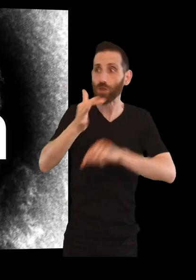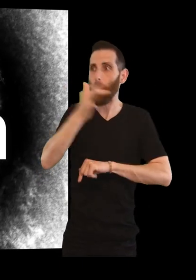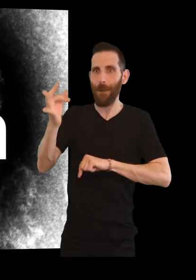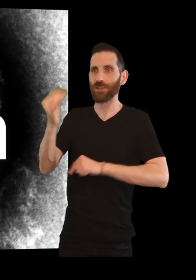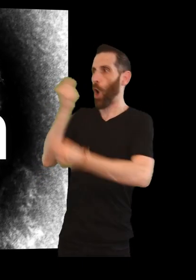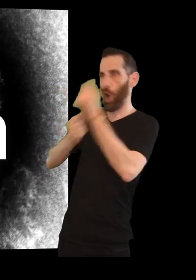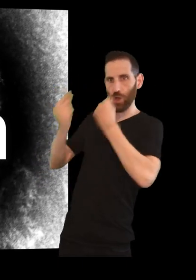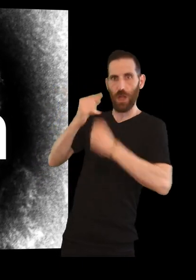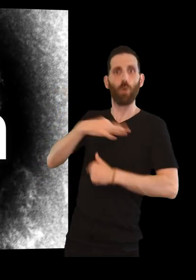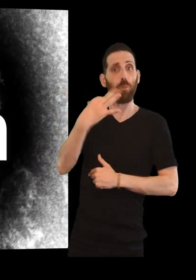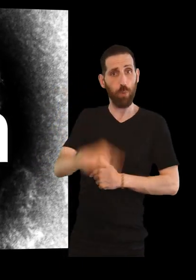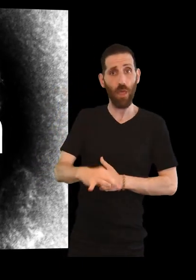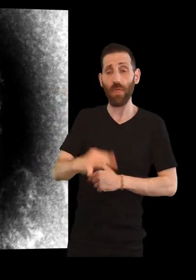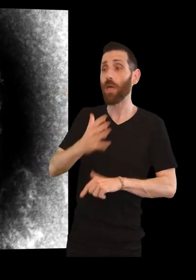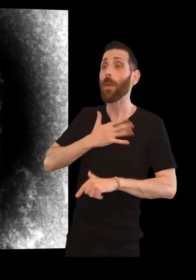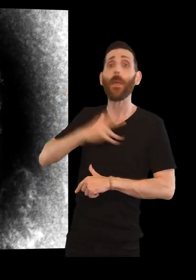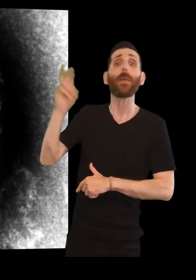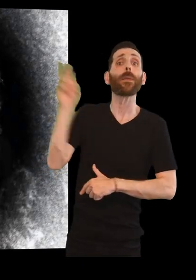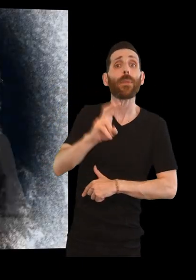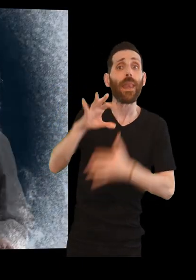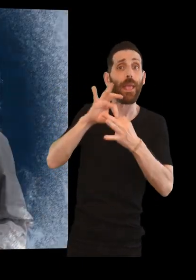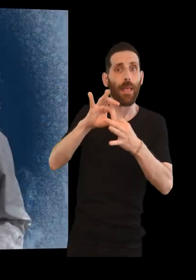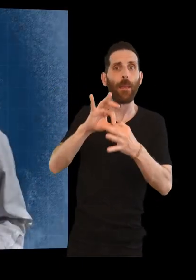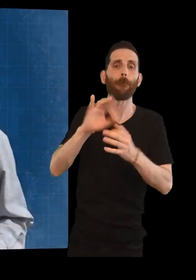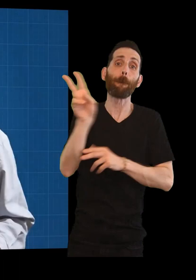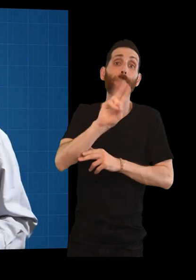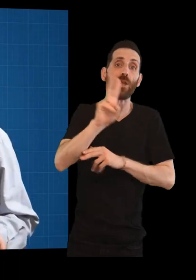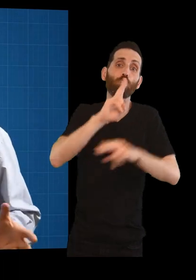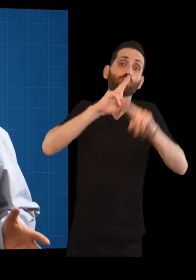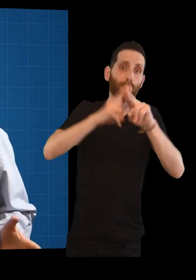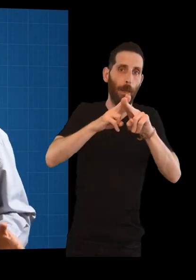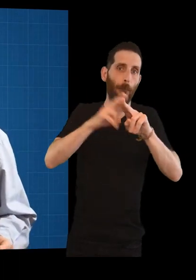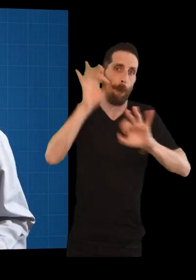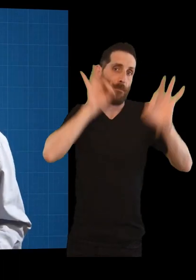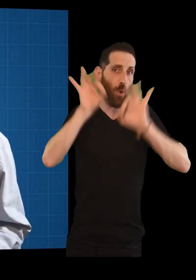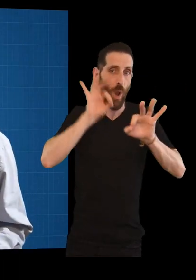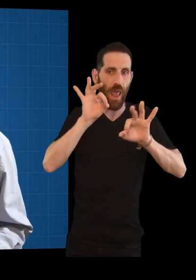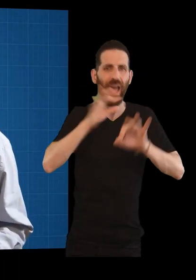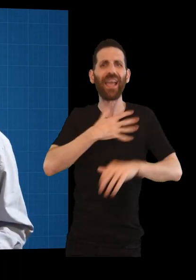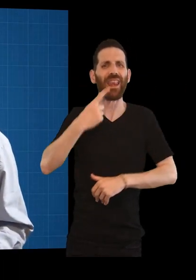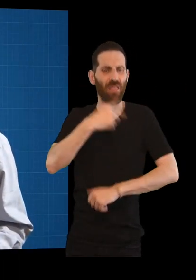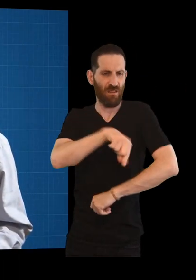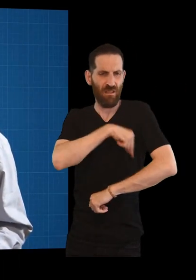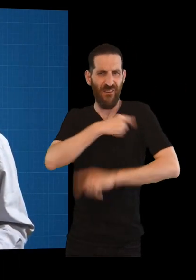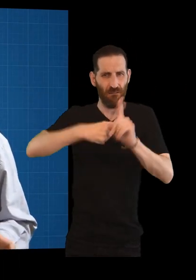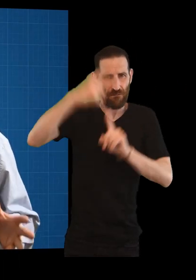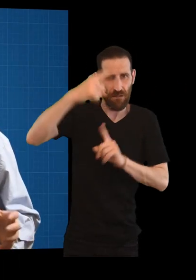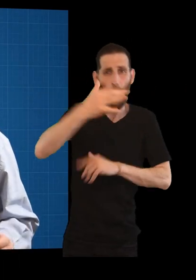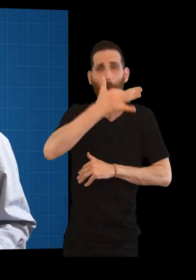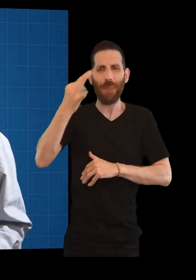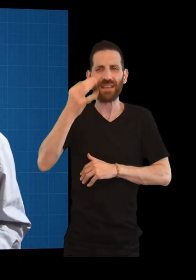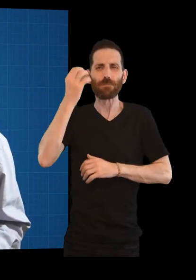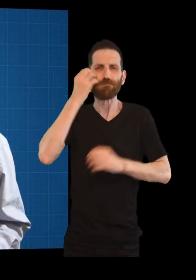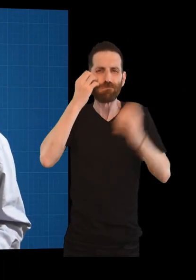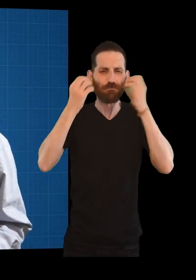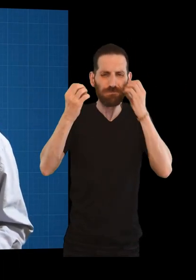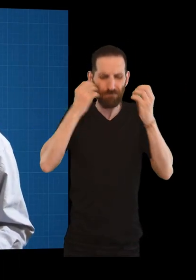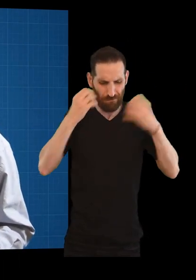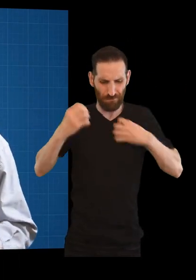e contagiosa. Causada polo virus varíola. Que se caracteriza por provocar febre. E pola aparición de bochas de pus na